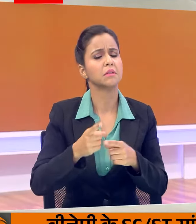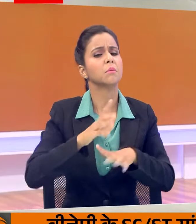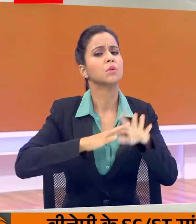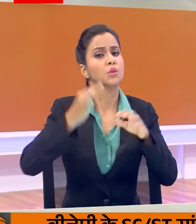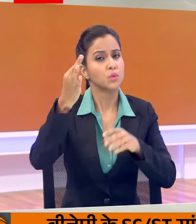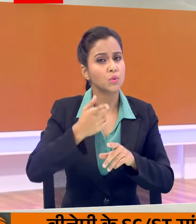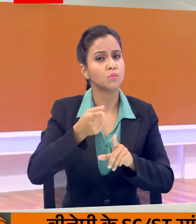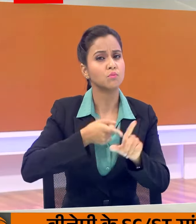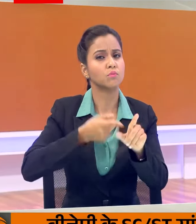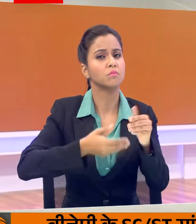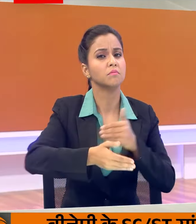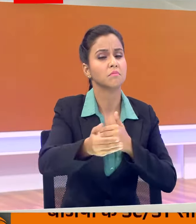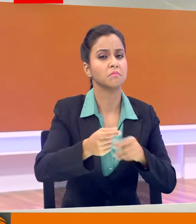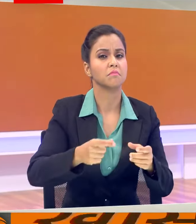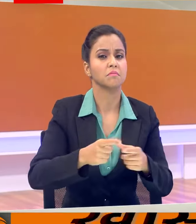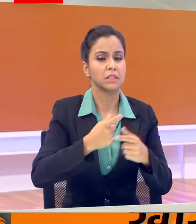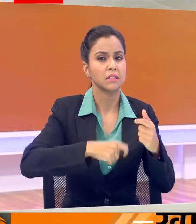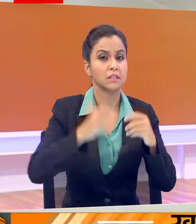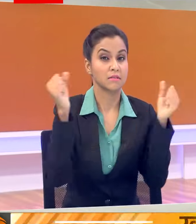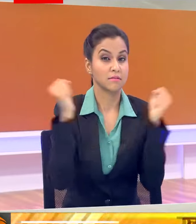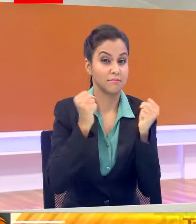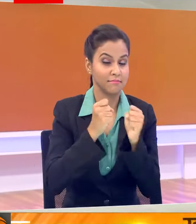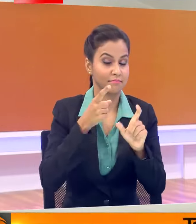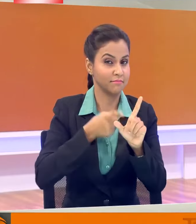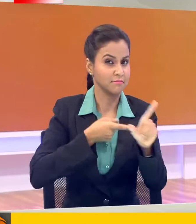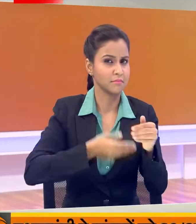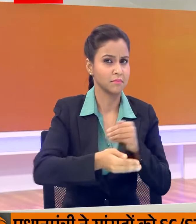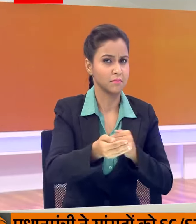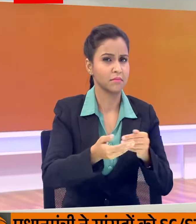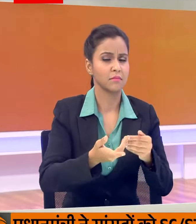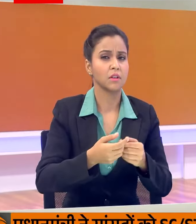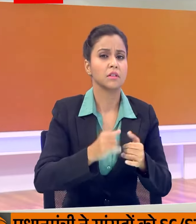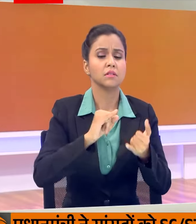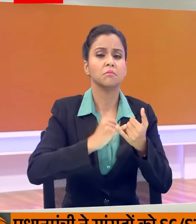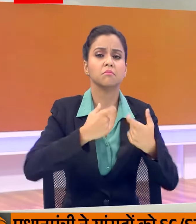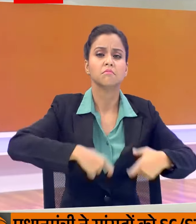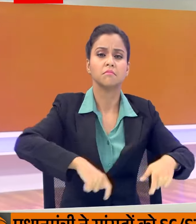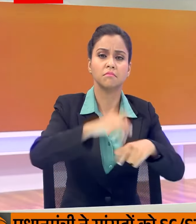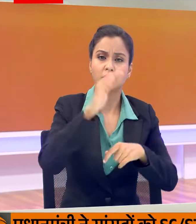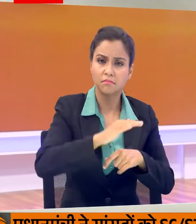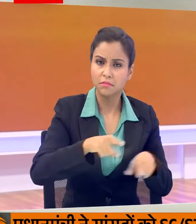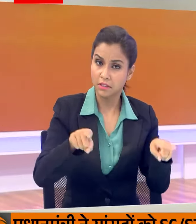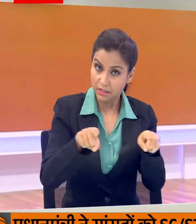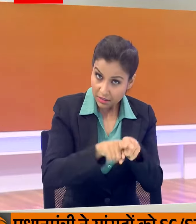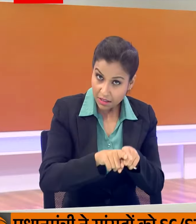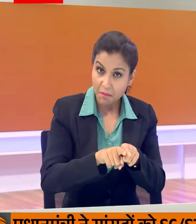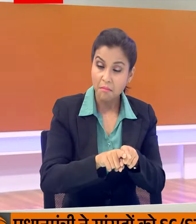पार्लेमेंट होगा शीत कालिन संसत का सत्र जोग होगा तो यही भावना